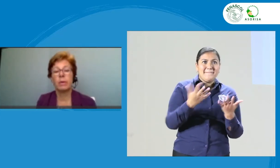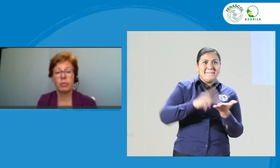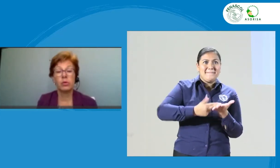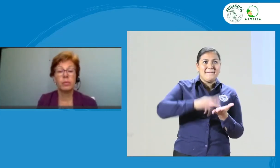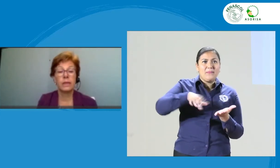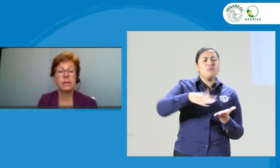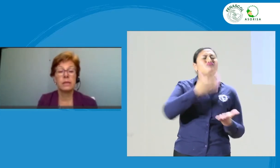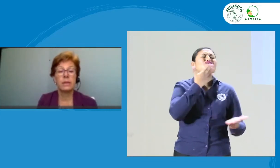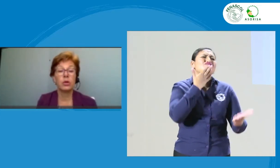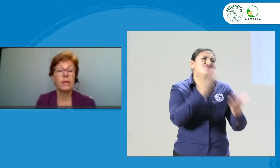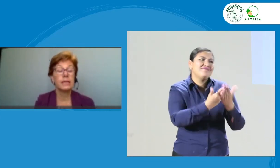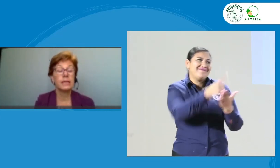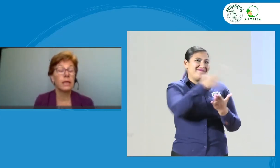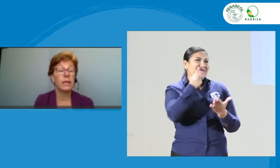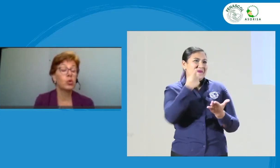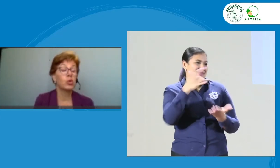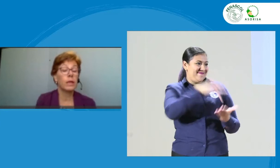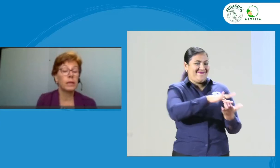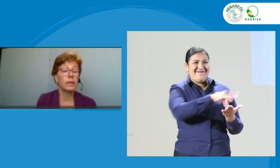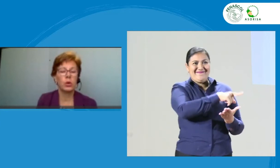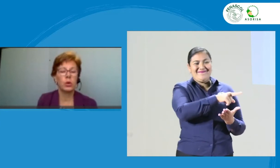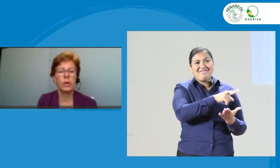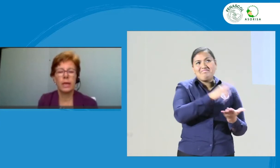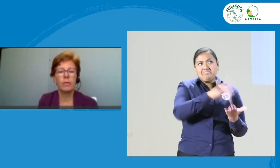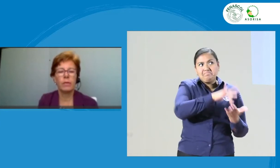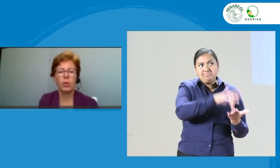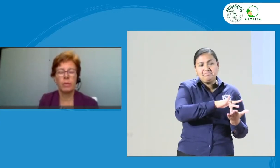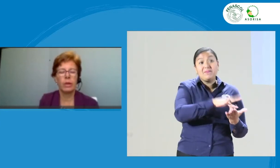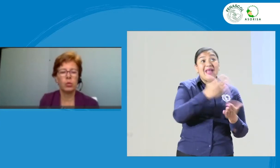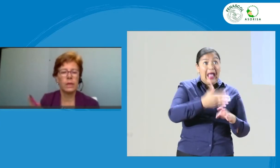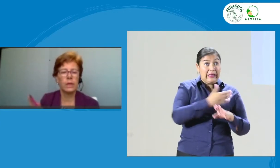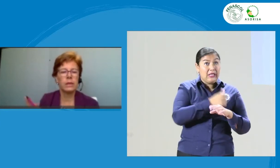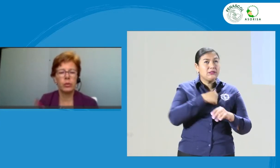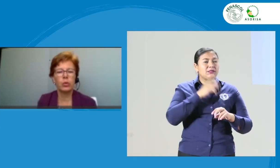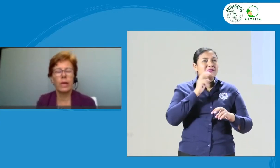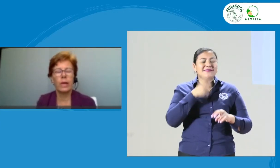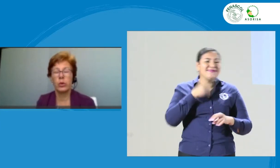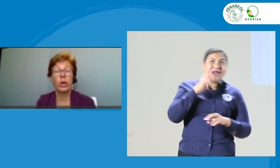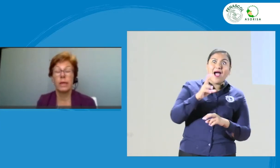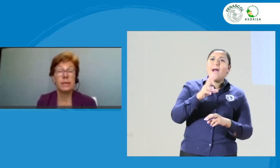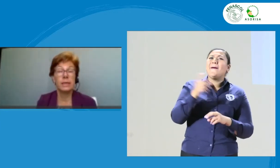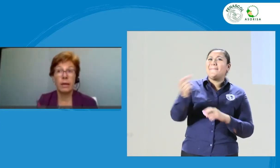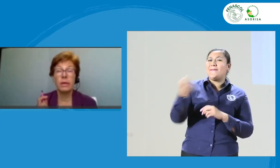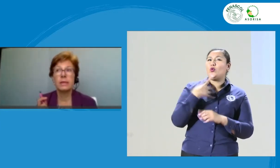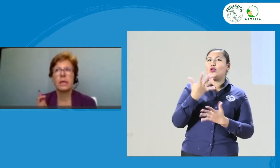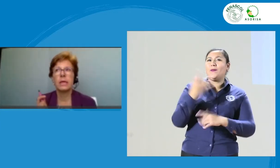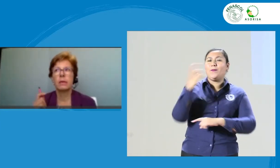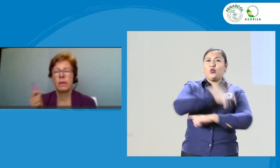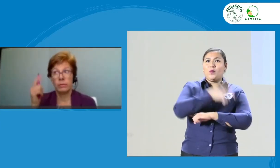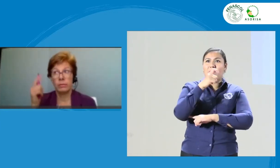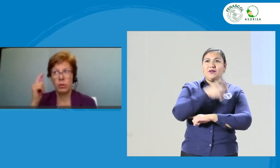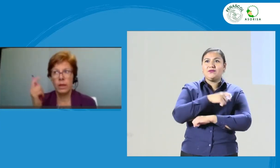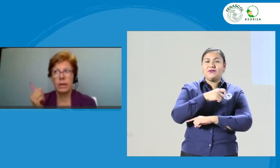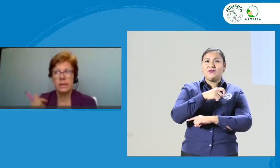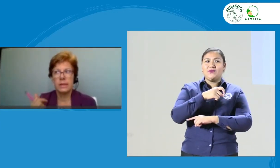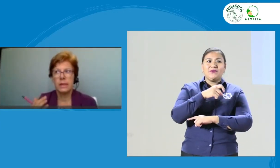papá por su participación y le decía que incluso antes cuando vi que había una pregunta desde Putumayo, ya había hasta, me vino a la cabeza